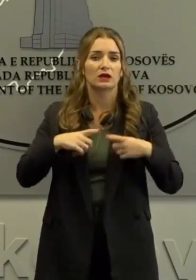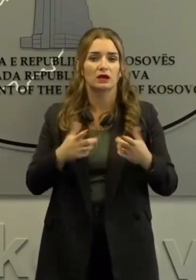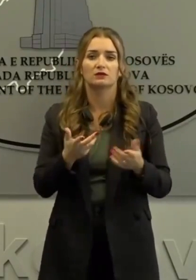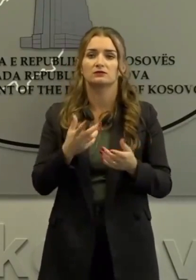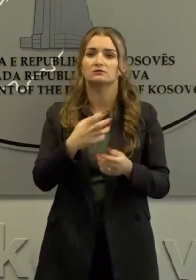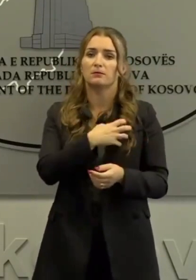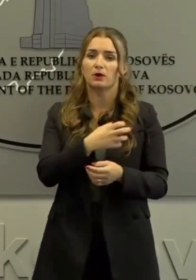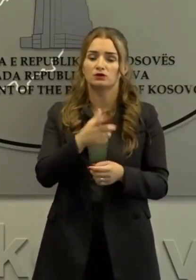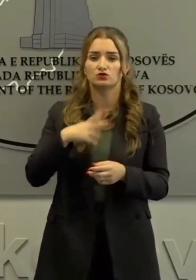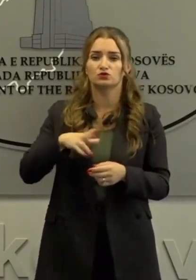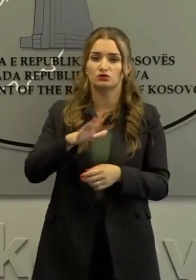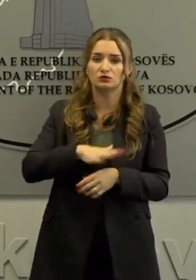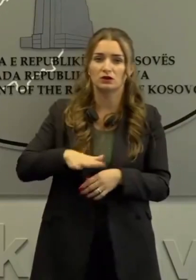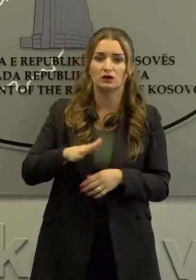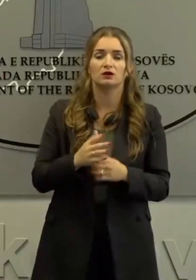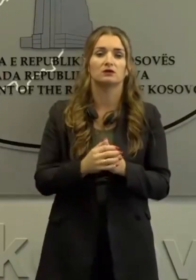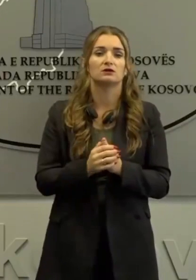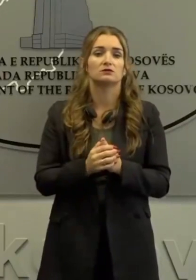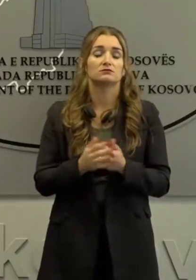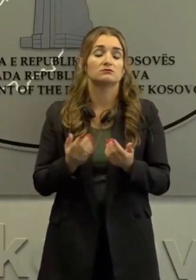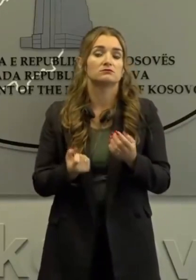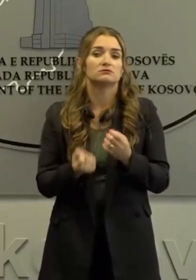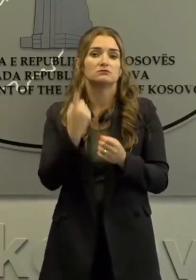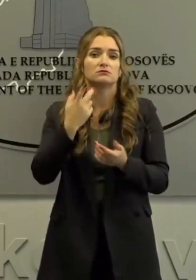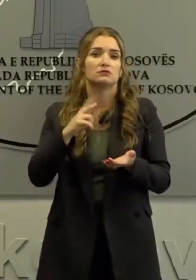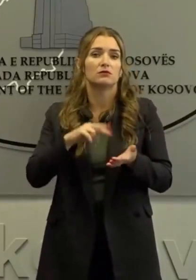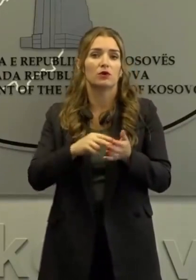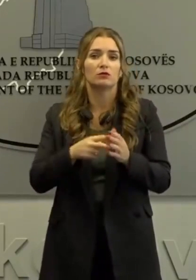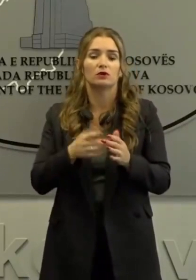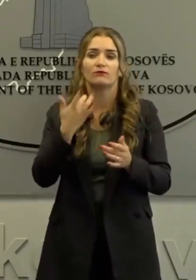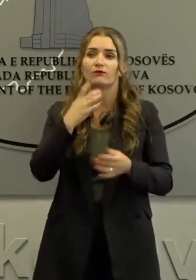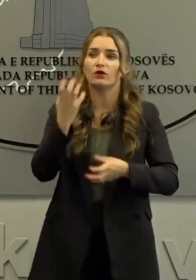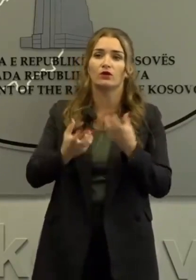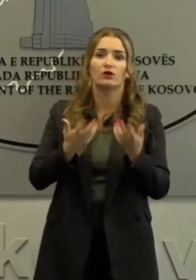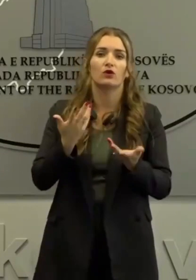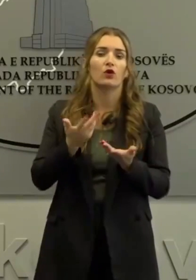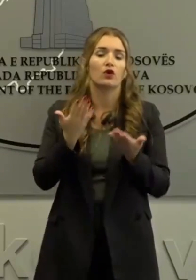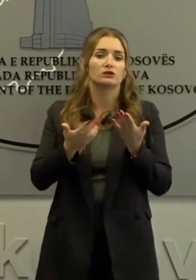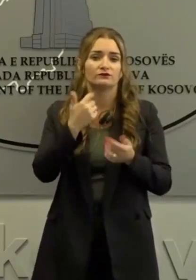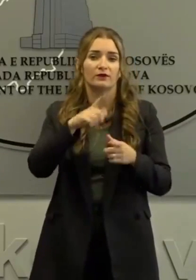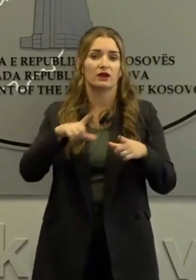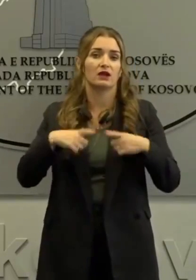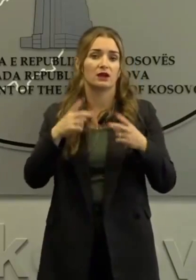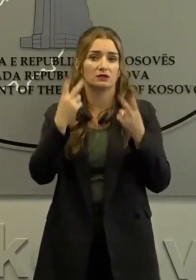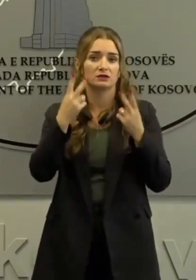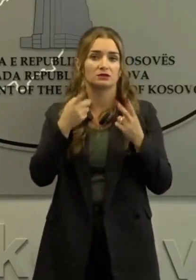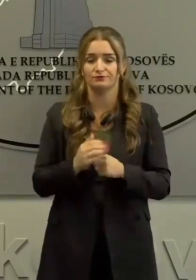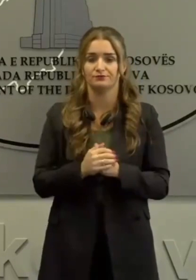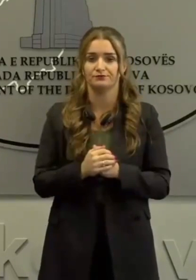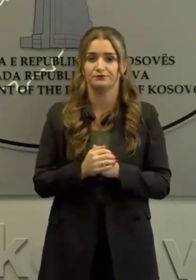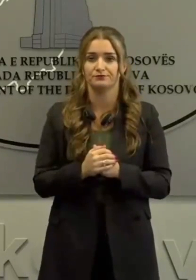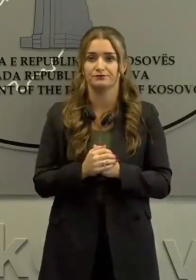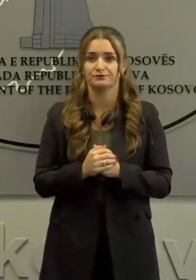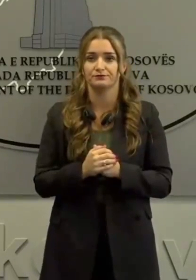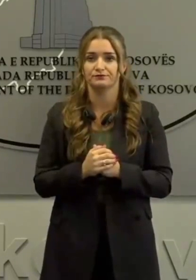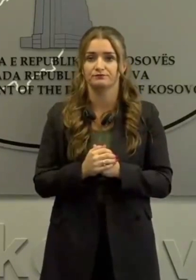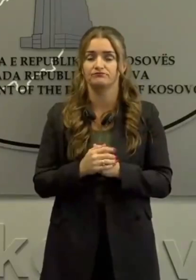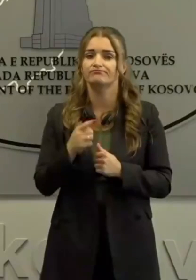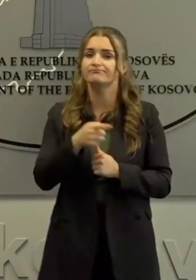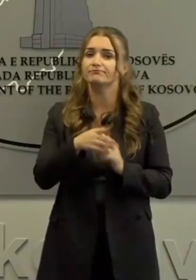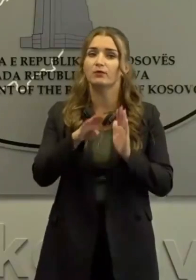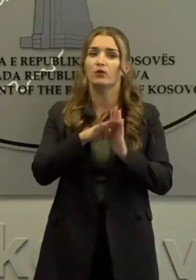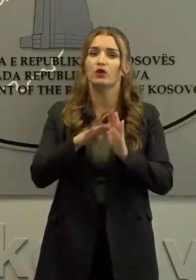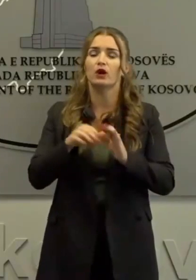qytetarëve të Kosovës në rast të fatkesive natyrore, janë interesa jetike të Republikës të Kosovës. Programin mbrojtjes gjithë